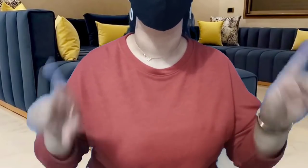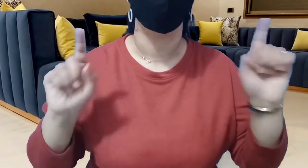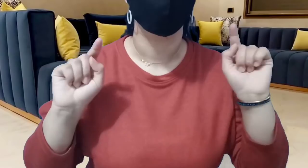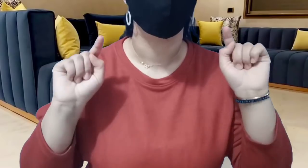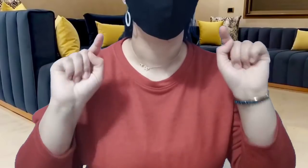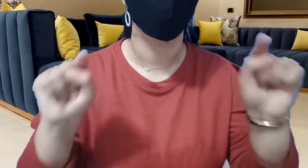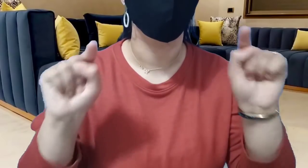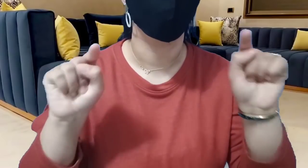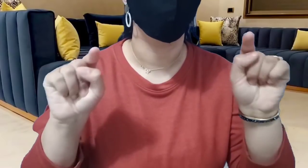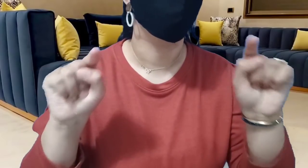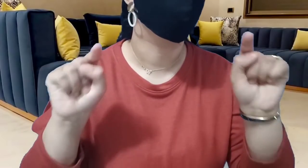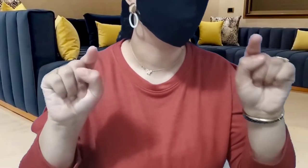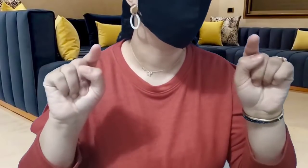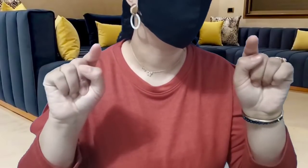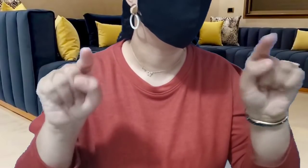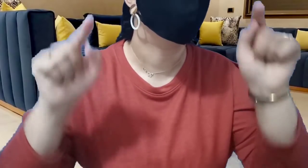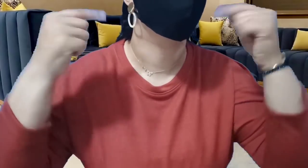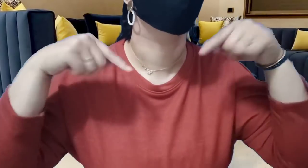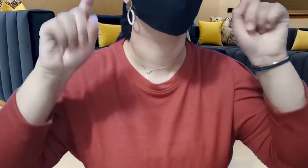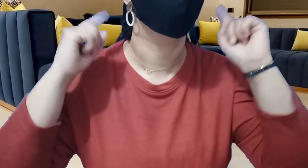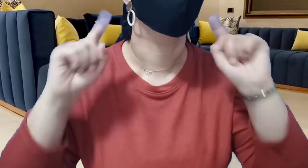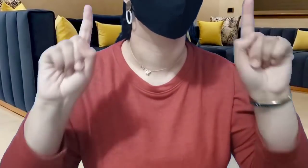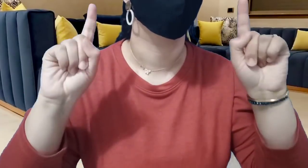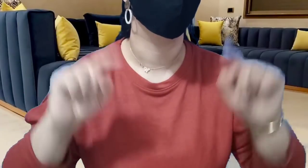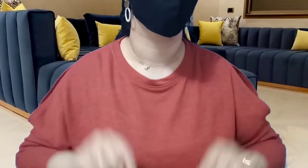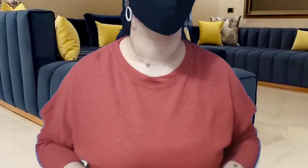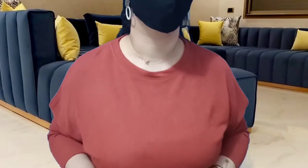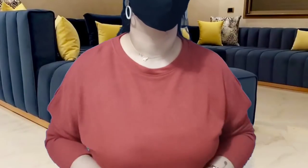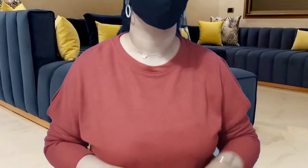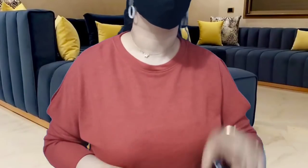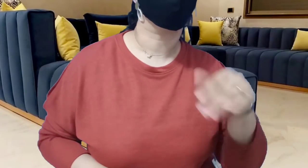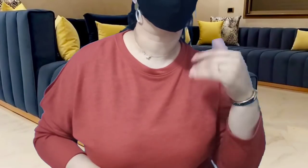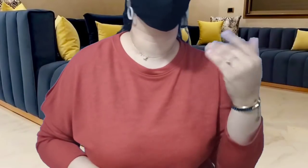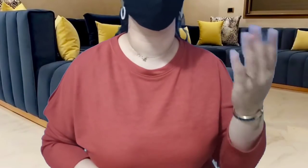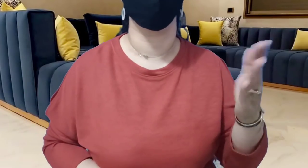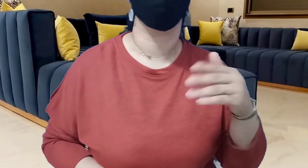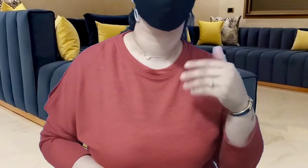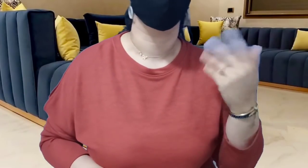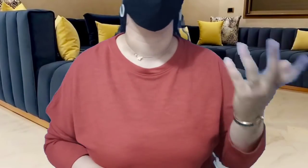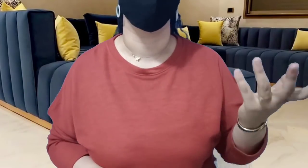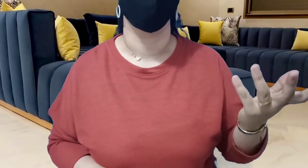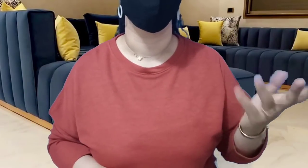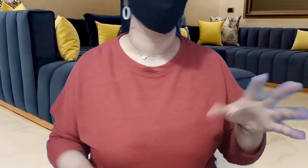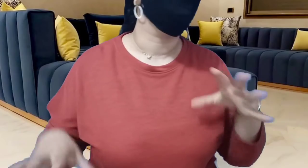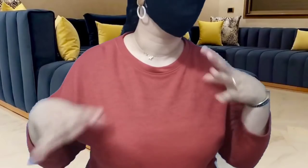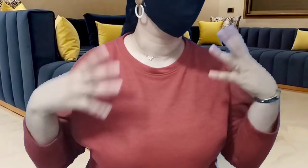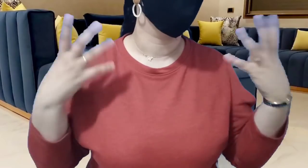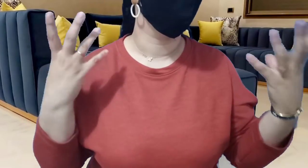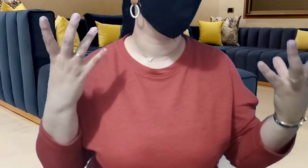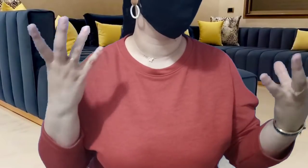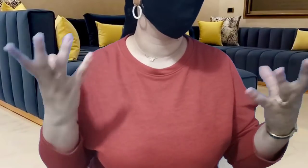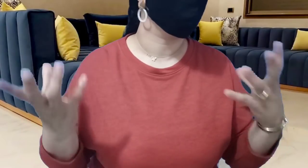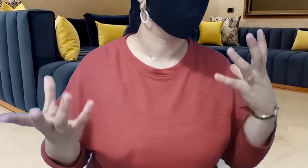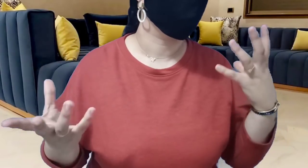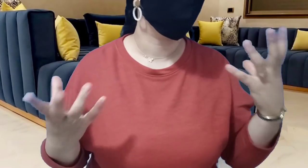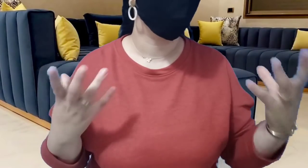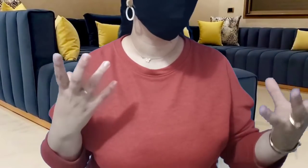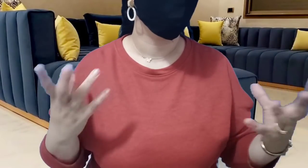نبغة هو وبغيشريها لها في مكناس اووو يا أخوتي السيد كيتحارب مع